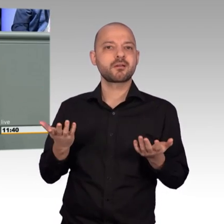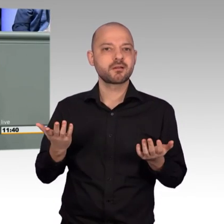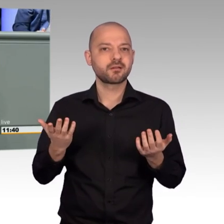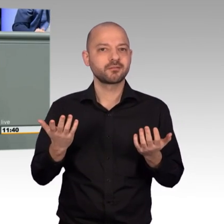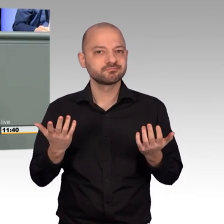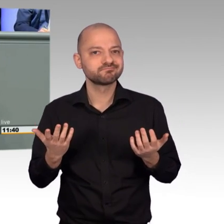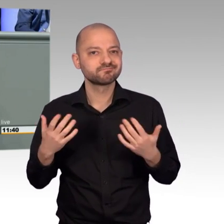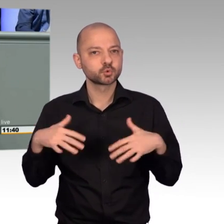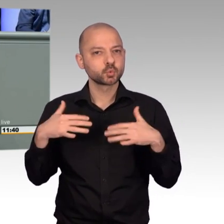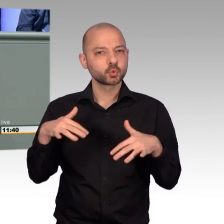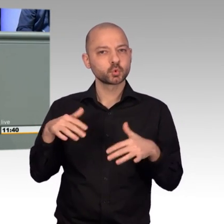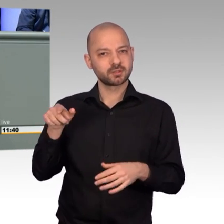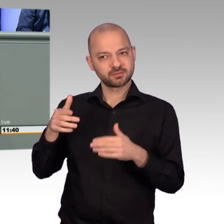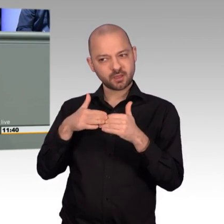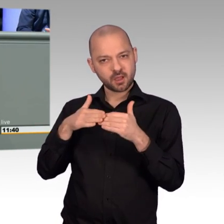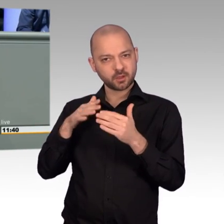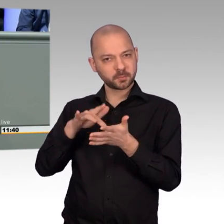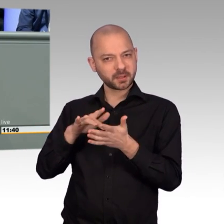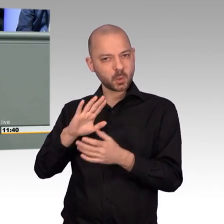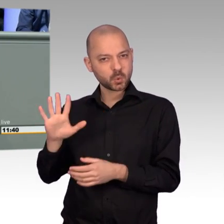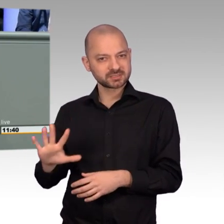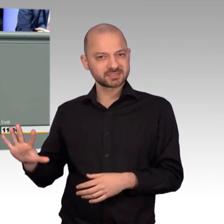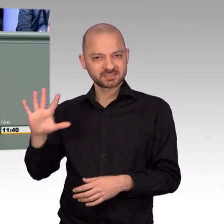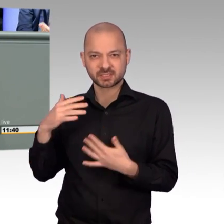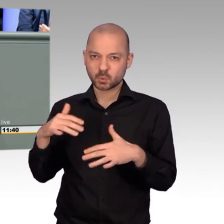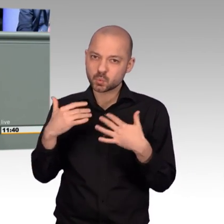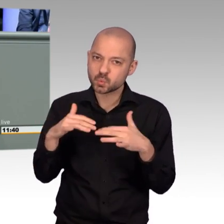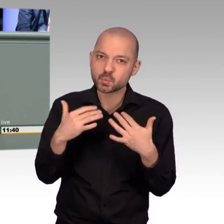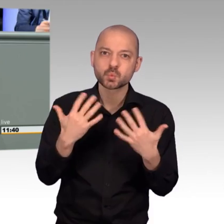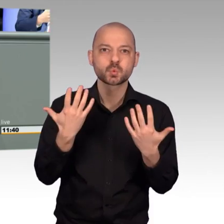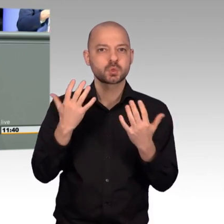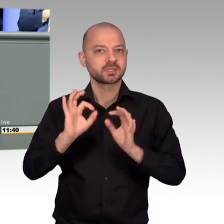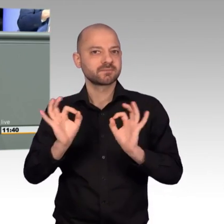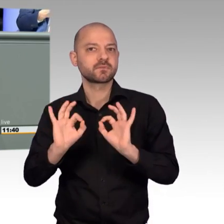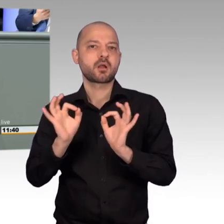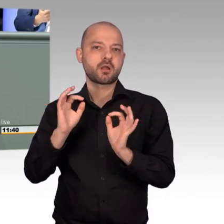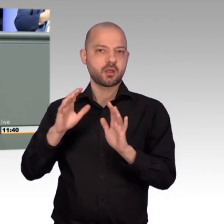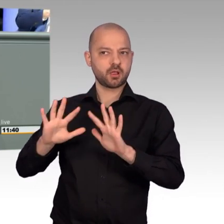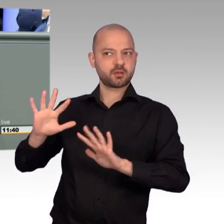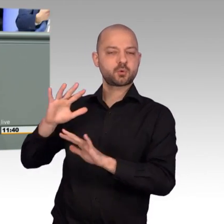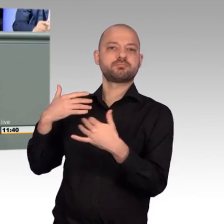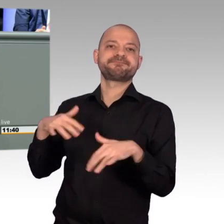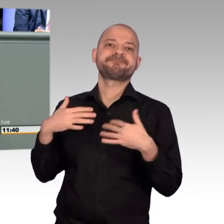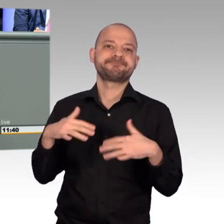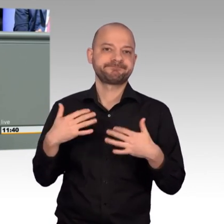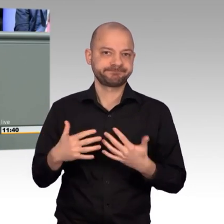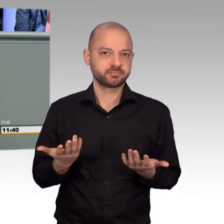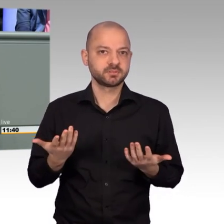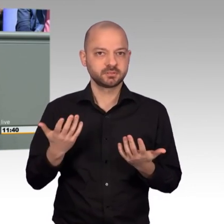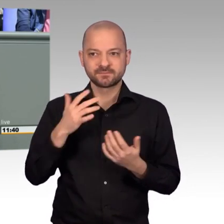deutlich, wie fragil und gefährlich die politische Lage im Nahen und Mittleren Osten ist. Es finden derzeit